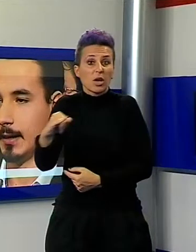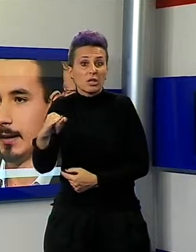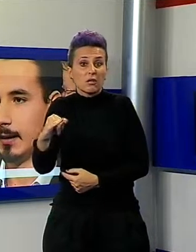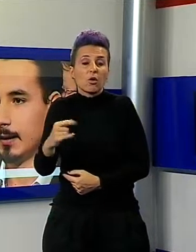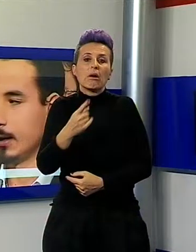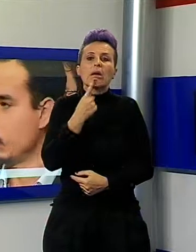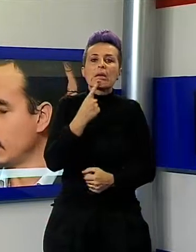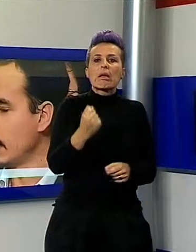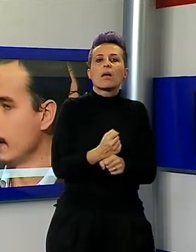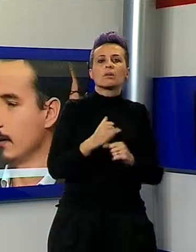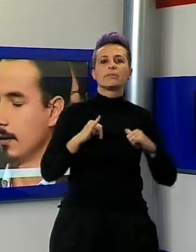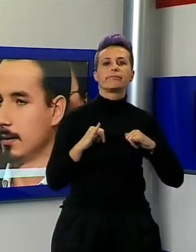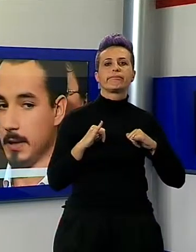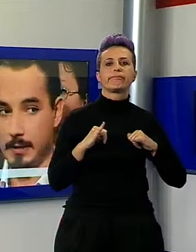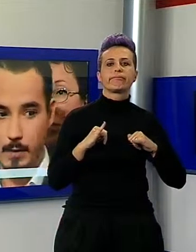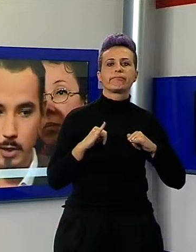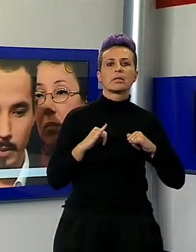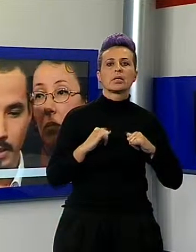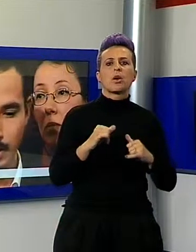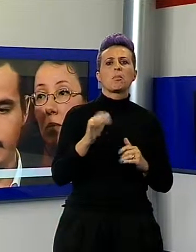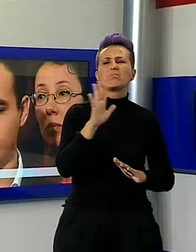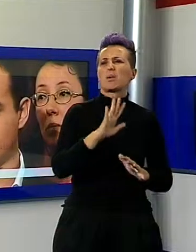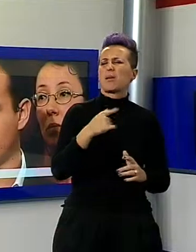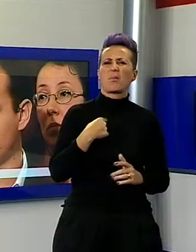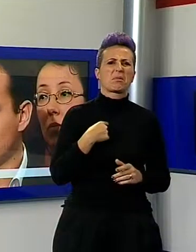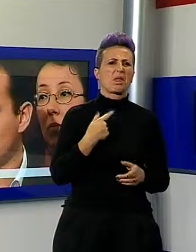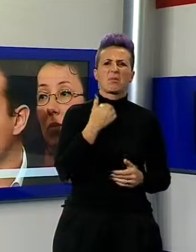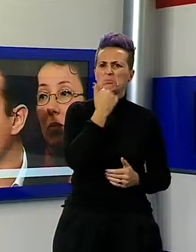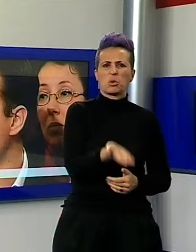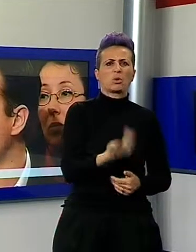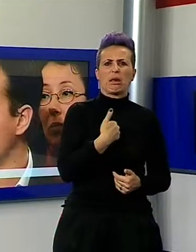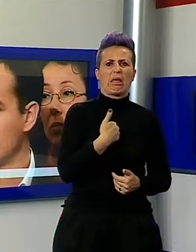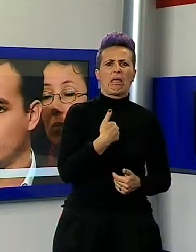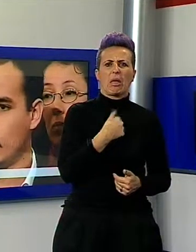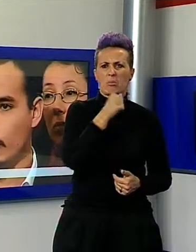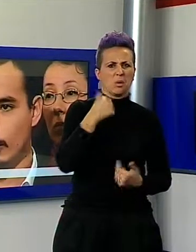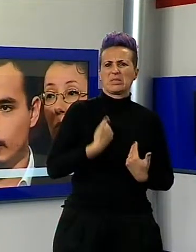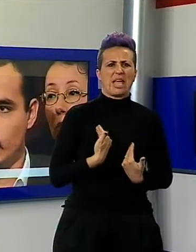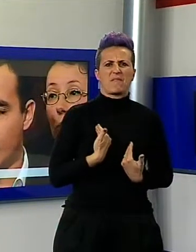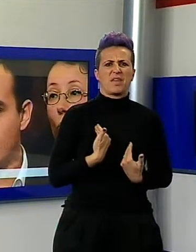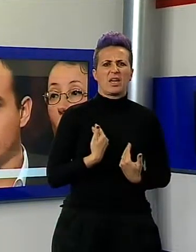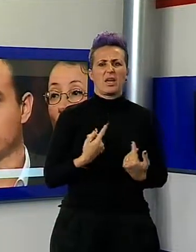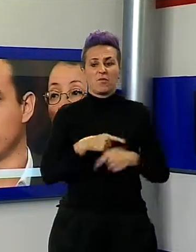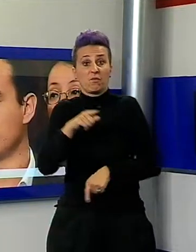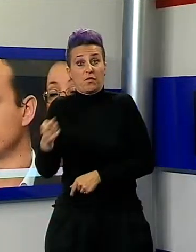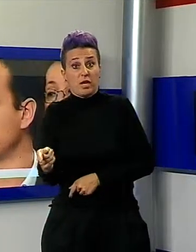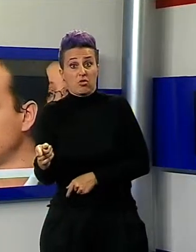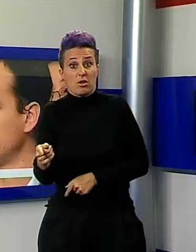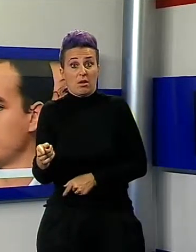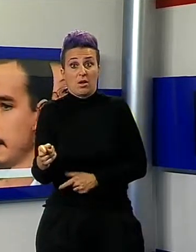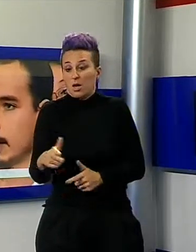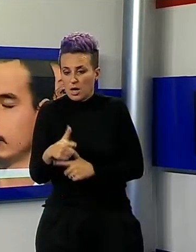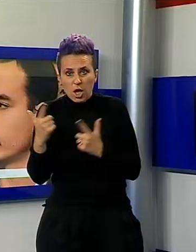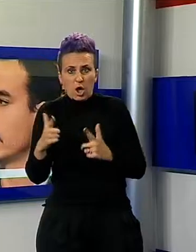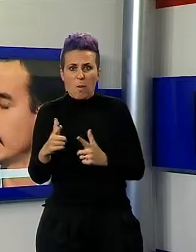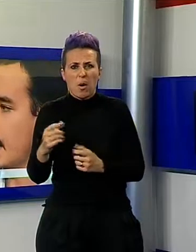sente inutile, mentre invece quelli che tutto il lavoro grava su di loro lo fanno, vanno avanti a